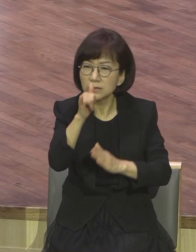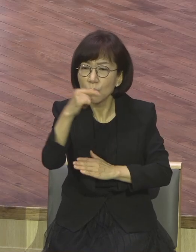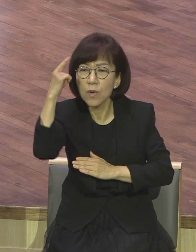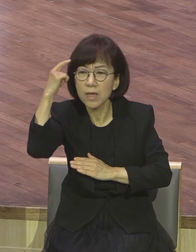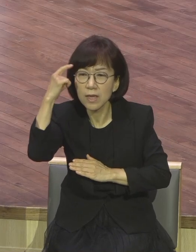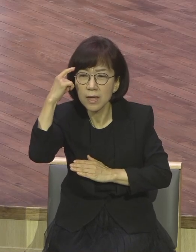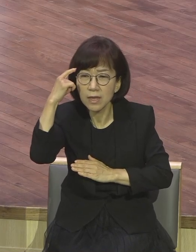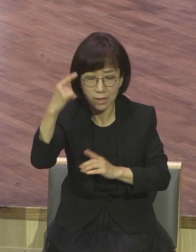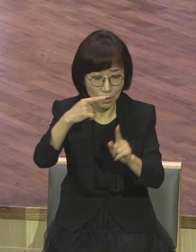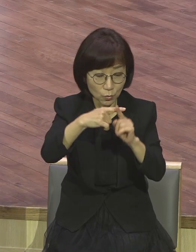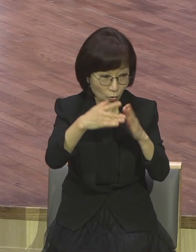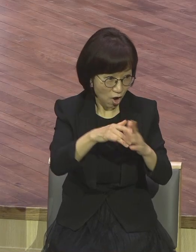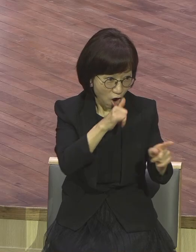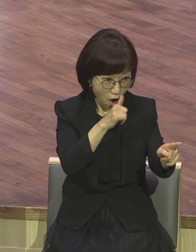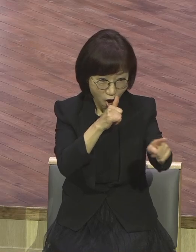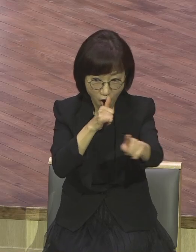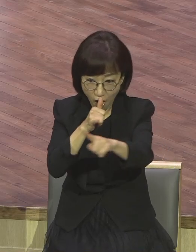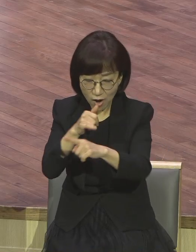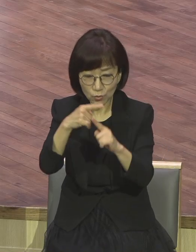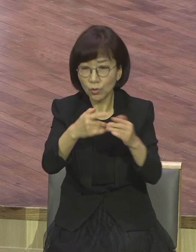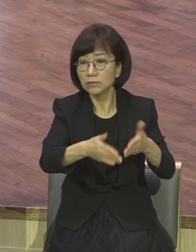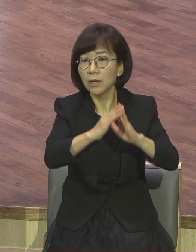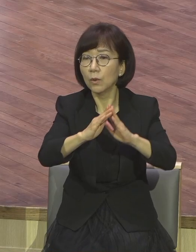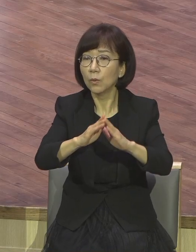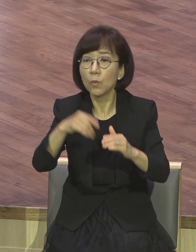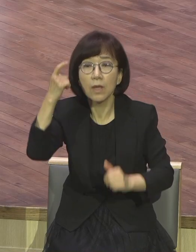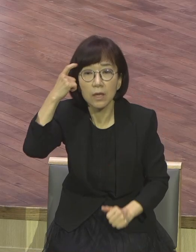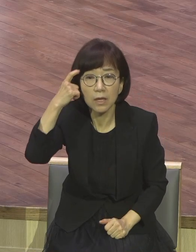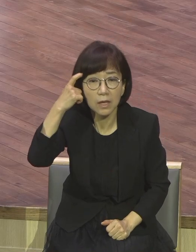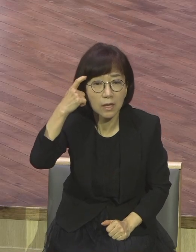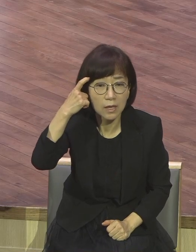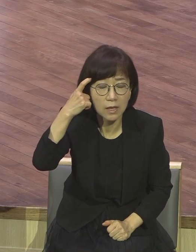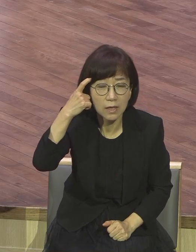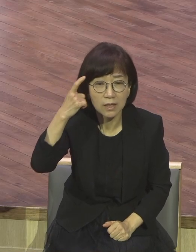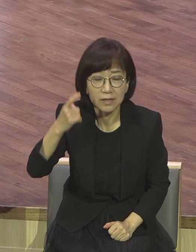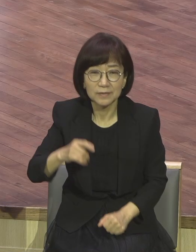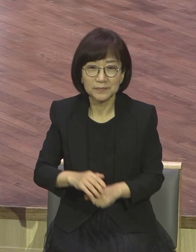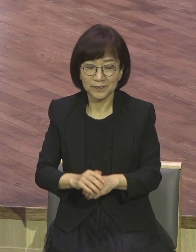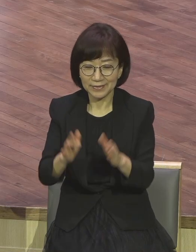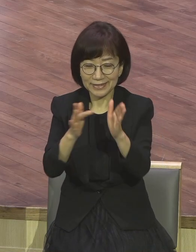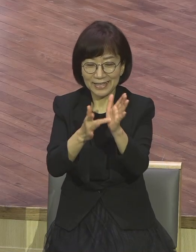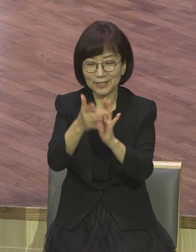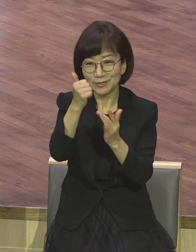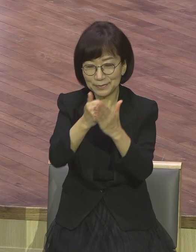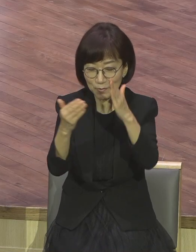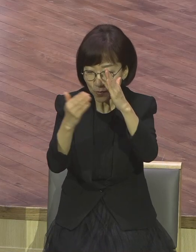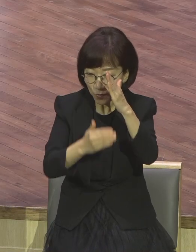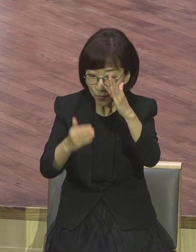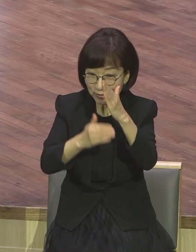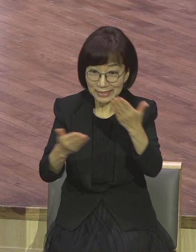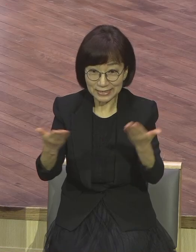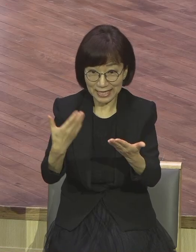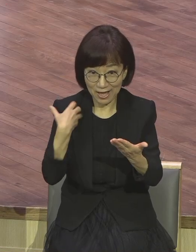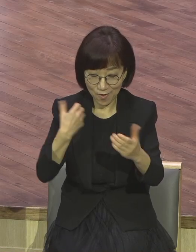영적 교훈을 주는 말씀입니다. 예수님께서 공생의 마지막 한 주간을 보내시는 내용이 마태국